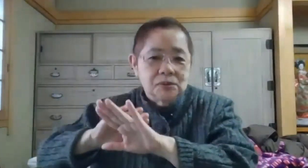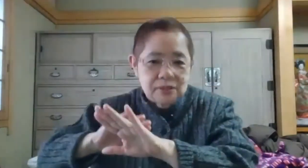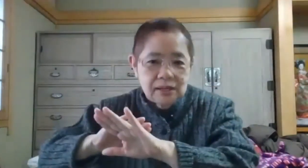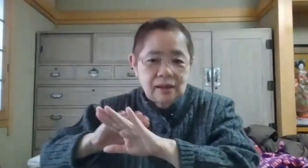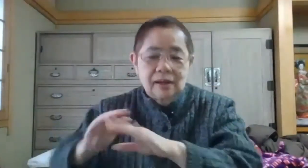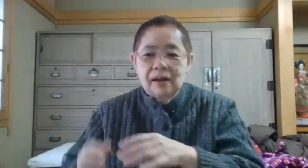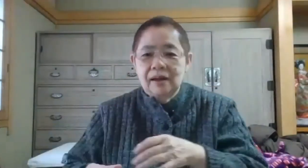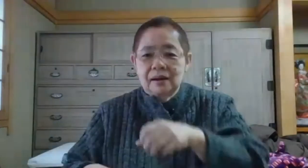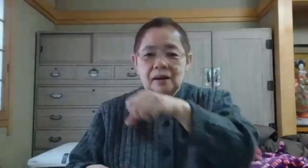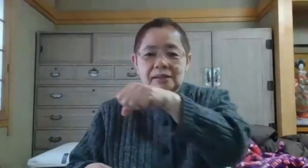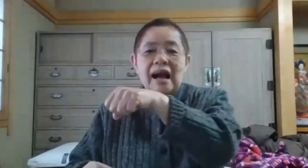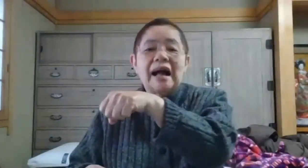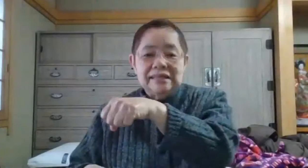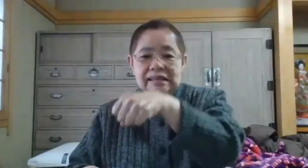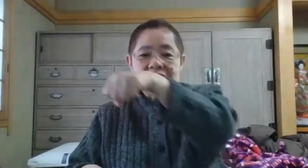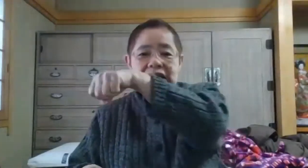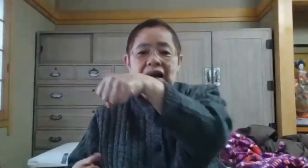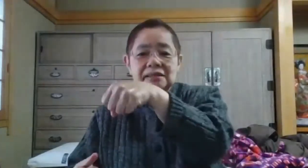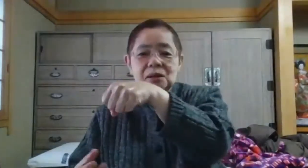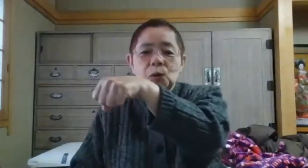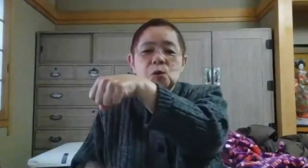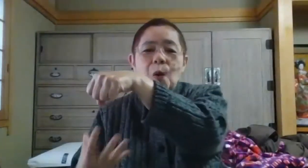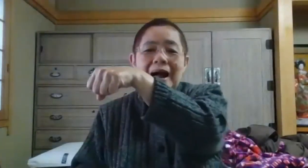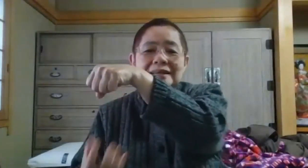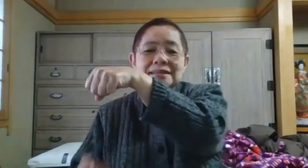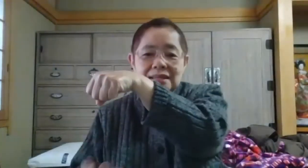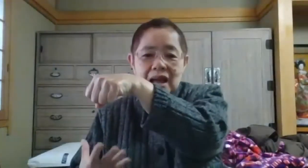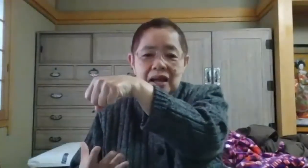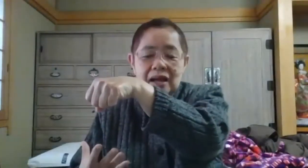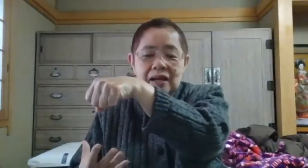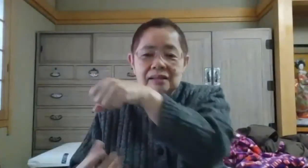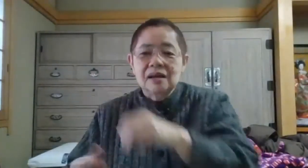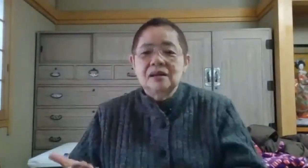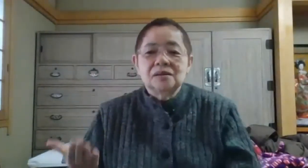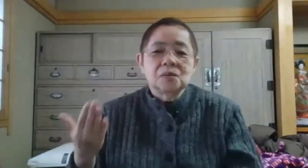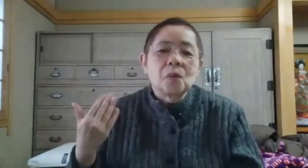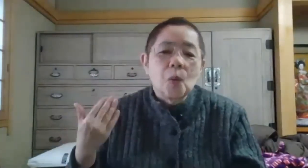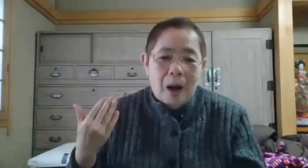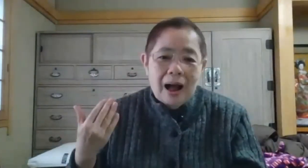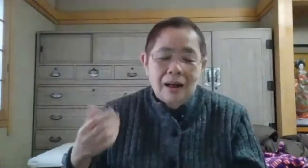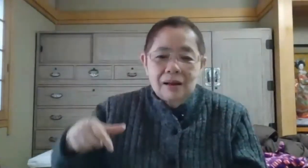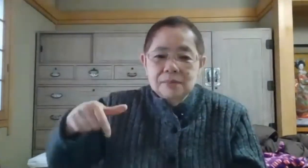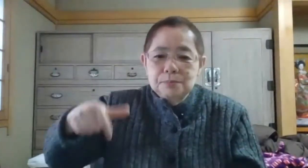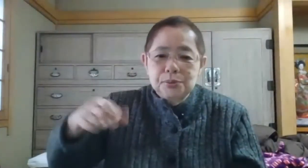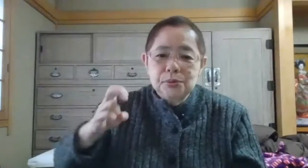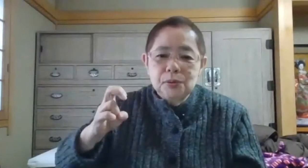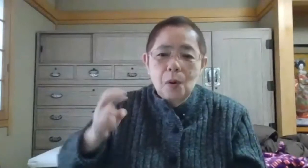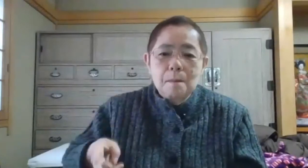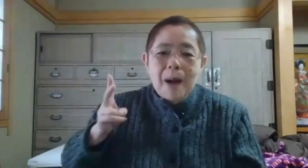にえー夜間に夜間にお湯を沸かしてでその頃はプーロパ